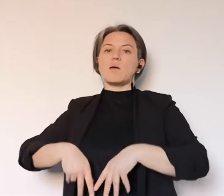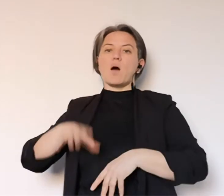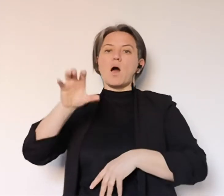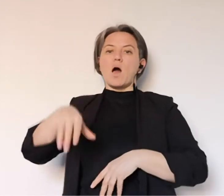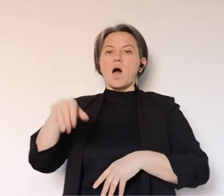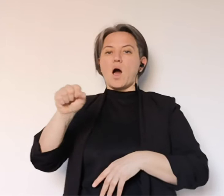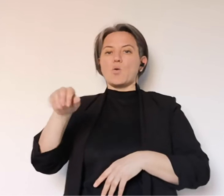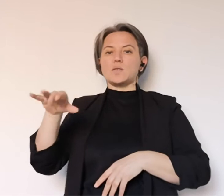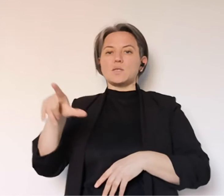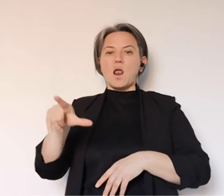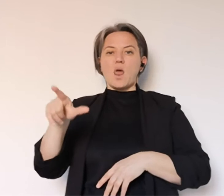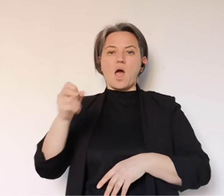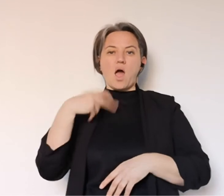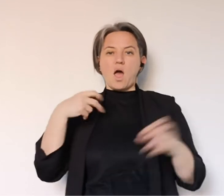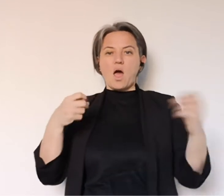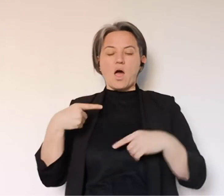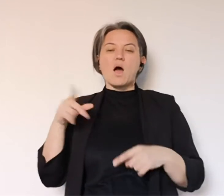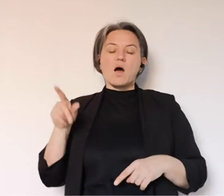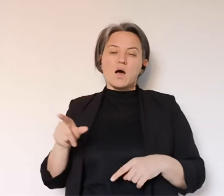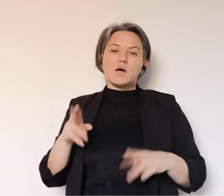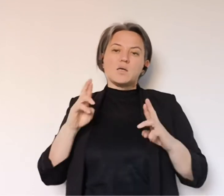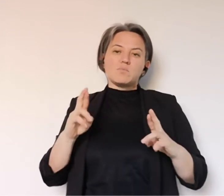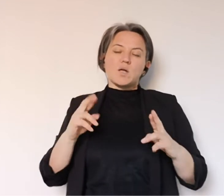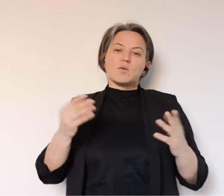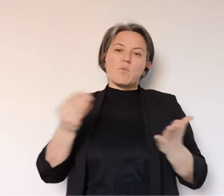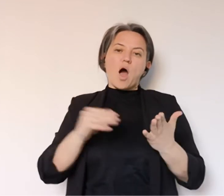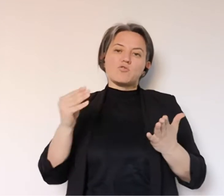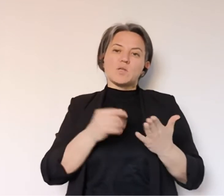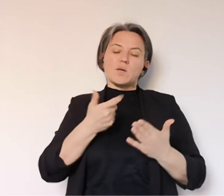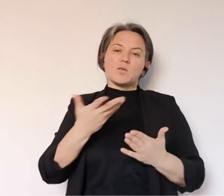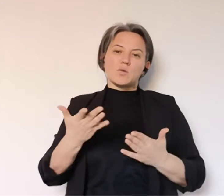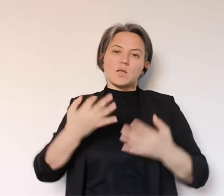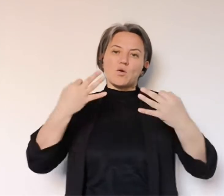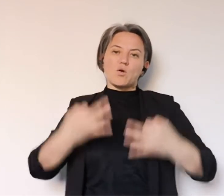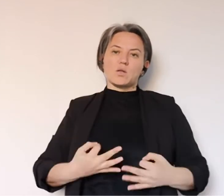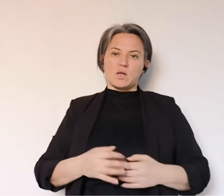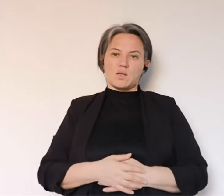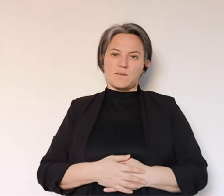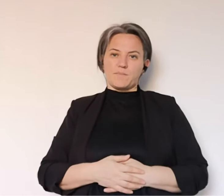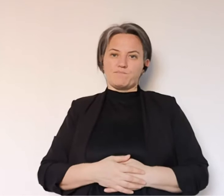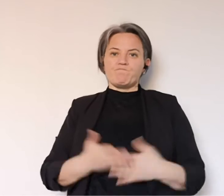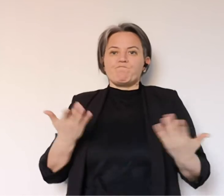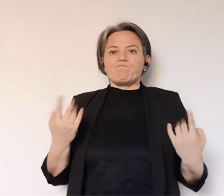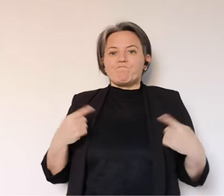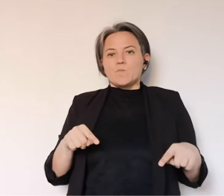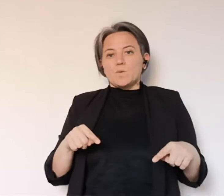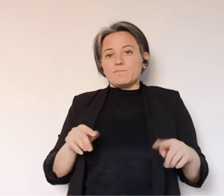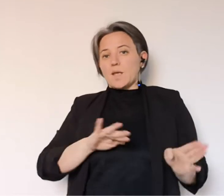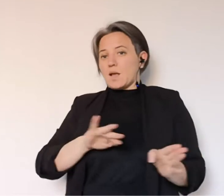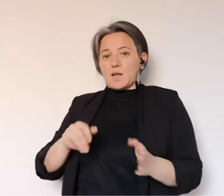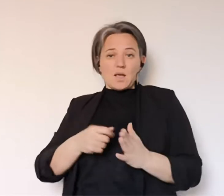sistema della protezione civile, non più soltanto tramite il sistema delle aziende sanitarie, ci possa dare i dati in maniera più aggiornata e più